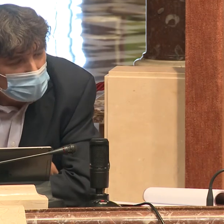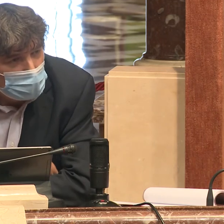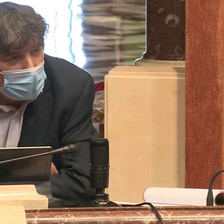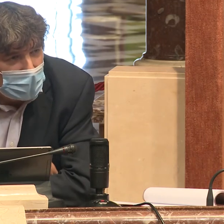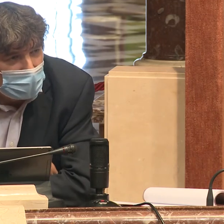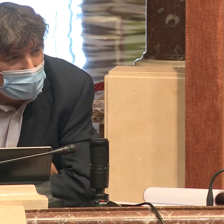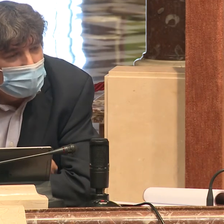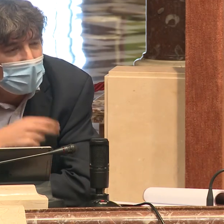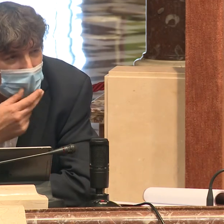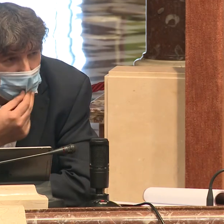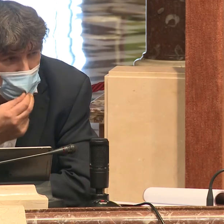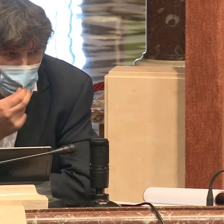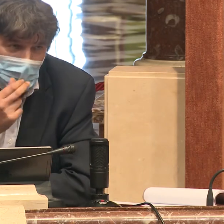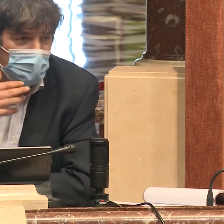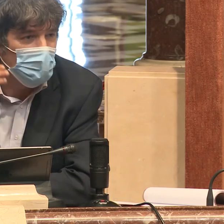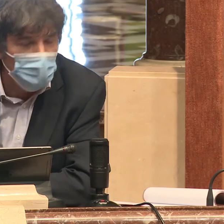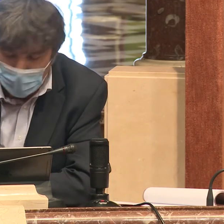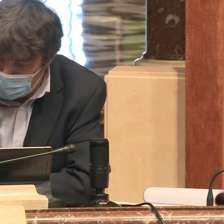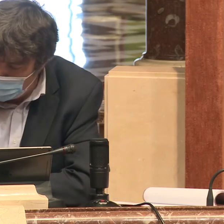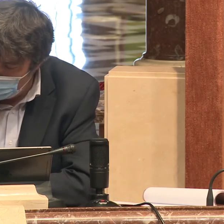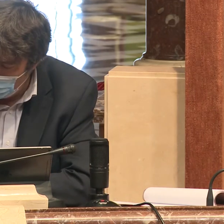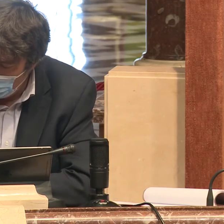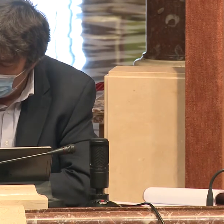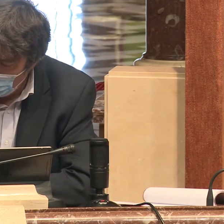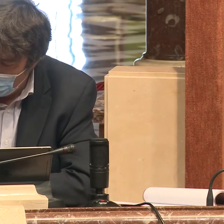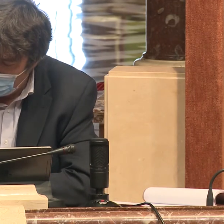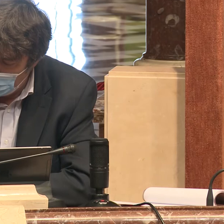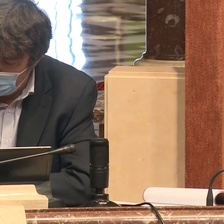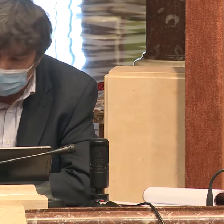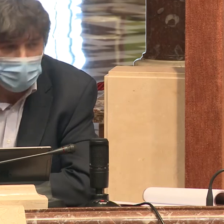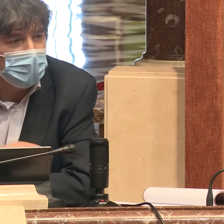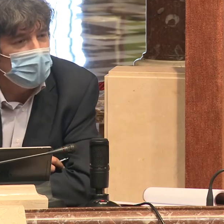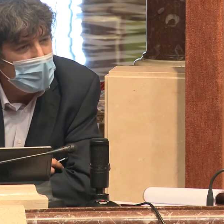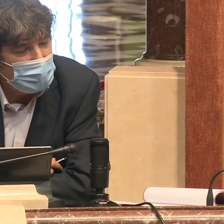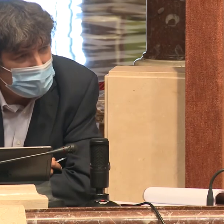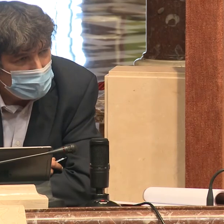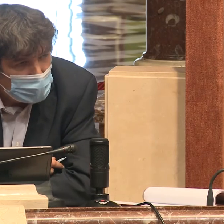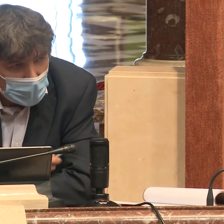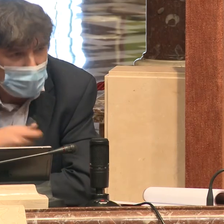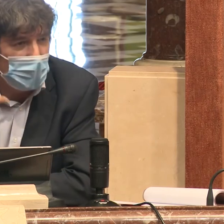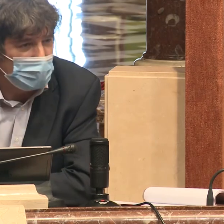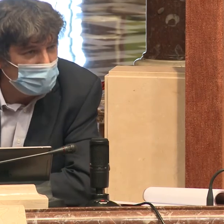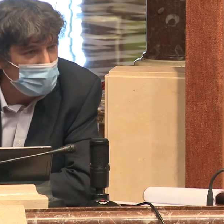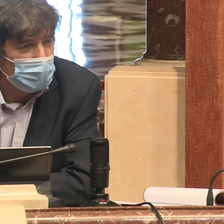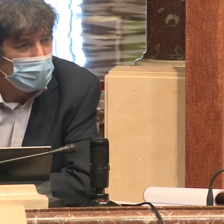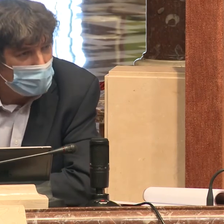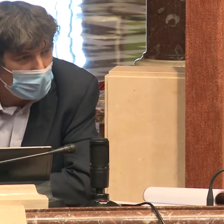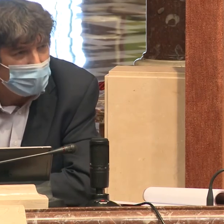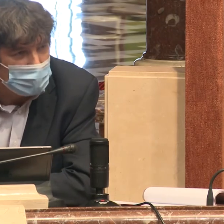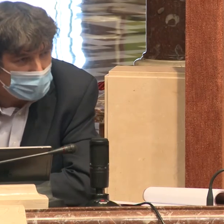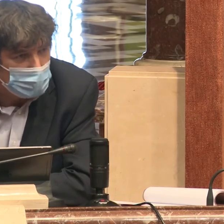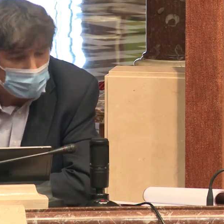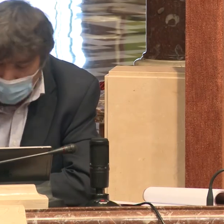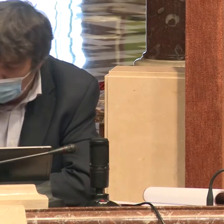comunidades autónomas que ya tienen decretos, una regulación para el tema de la accesibilidad y la garantía del